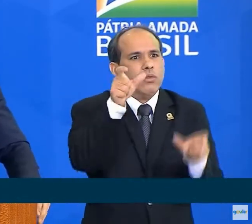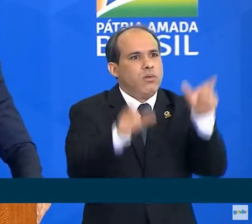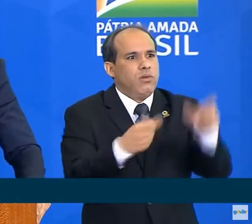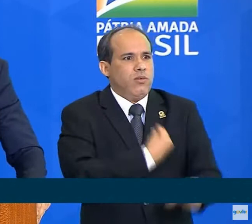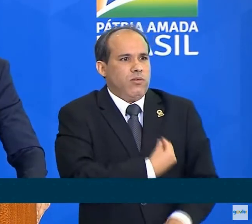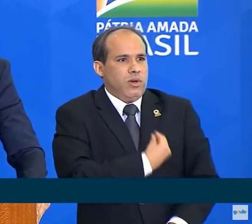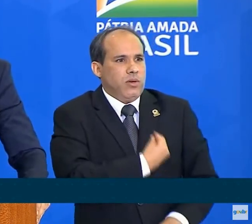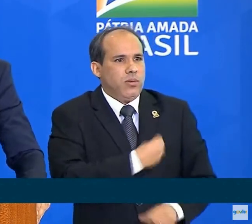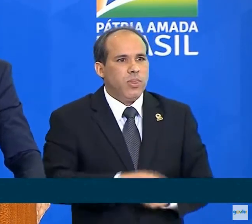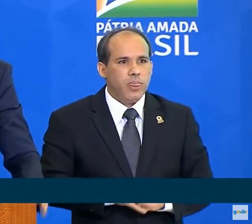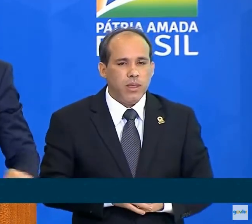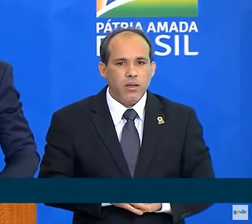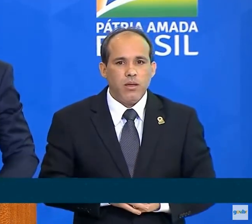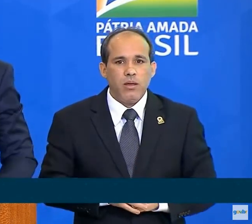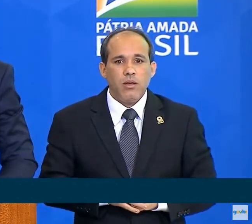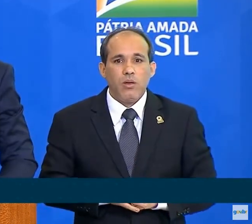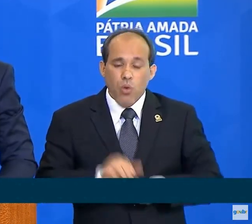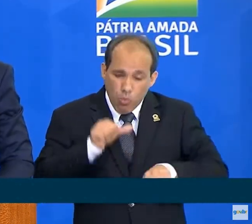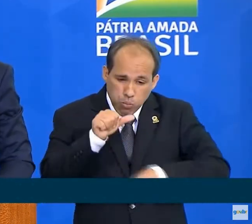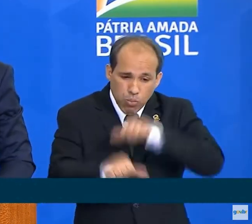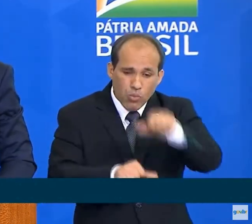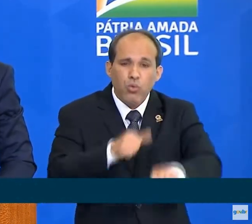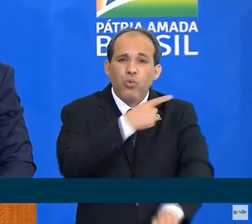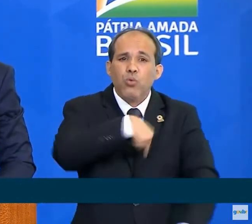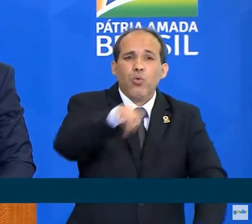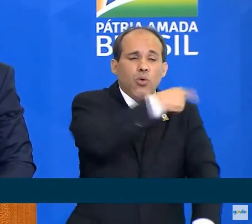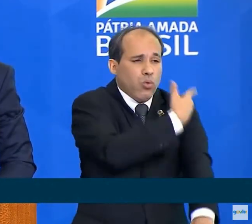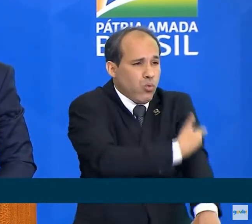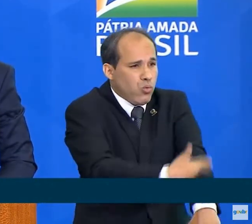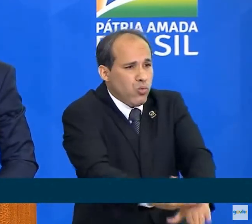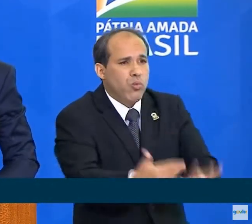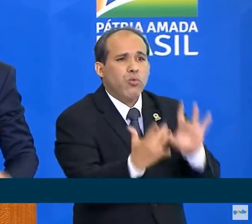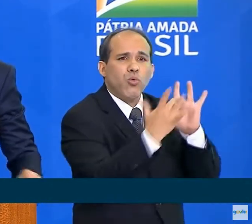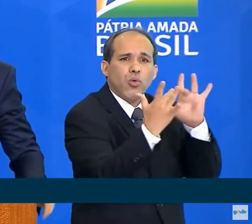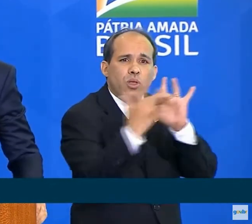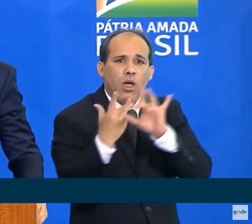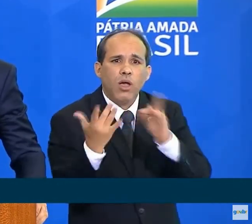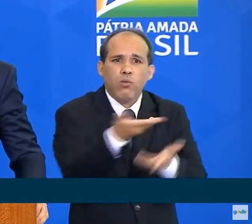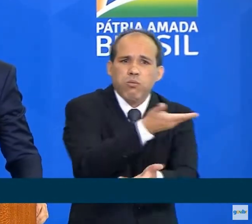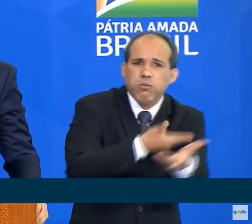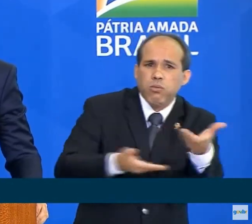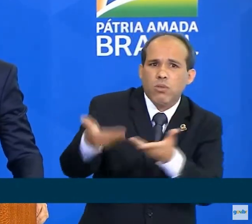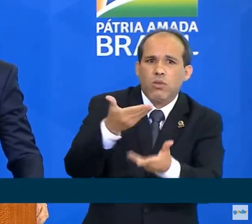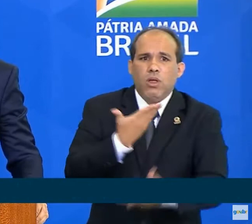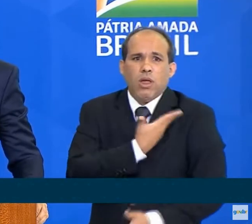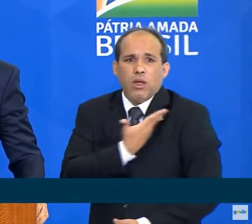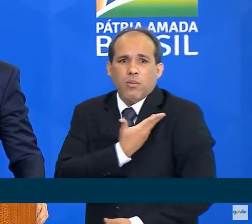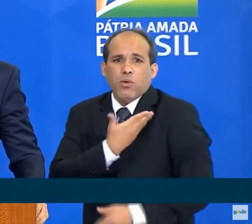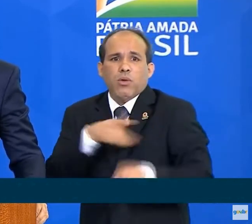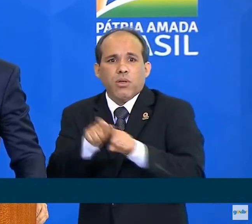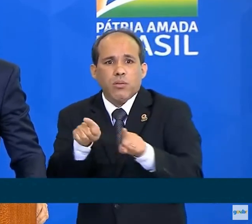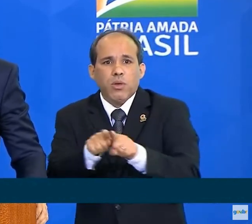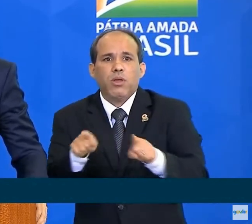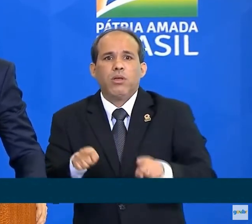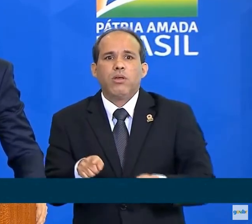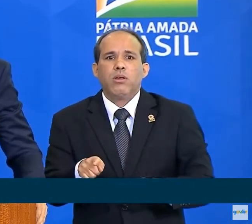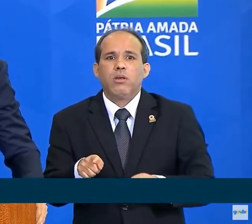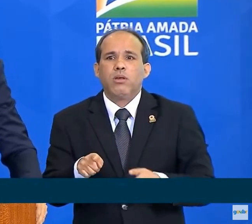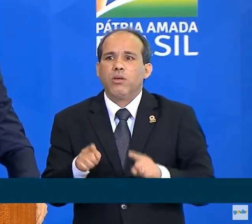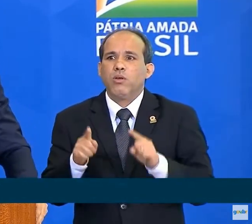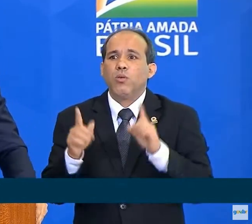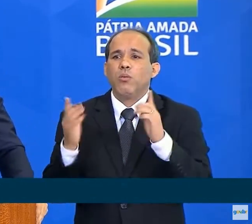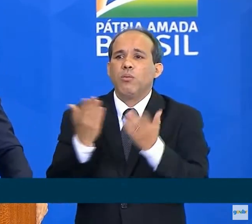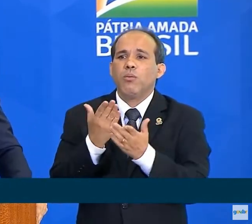Ele modificou nossos hábitos, nossas relações com os amigos e até mesmo com as nossas